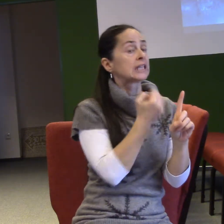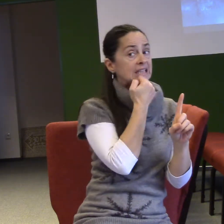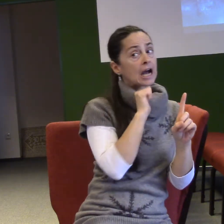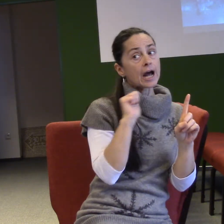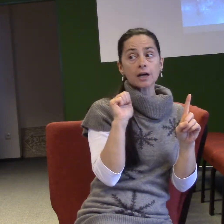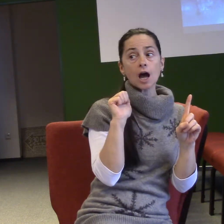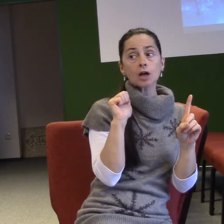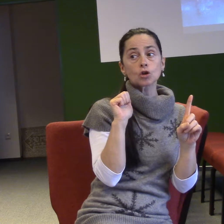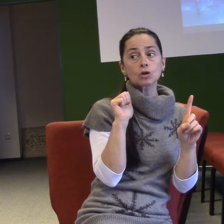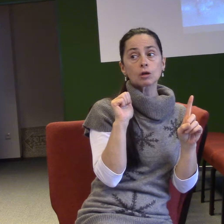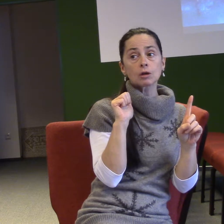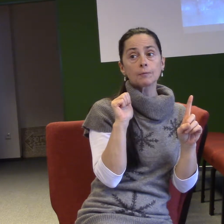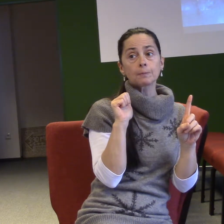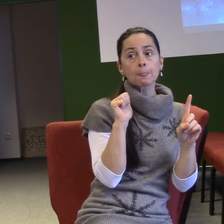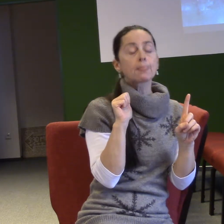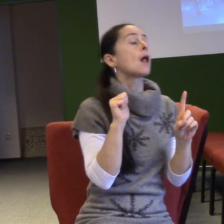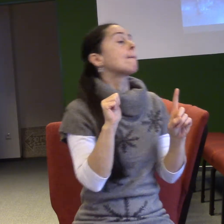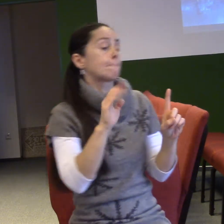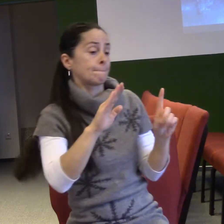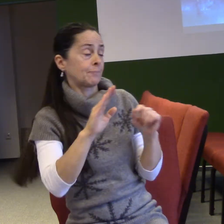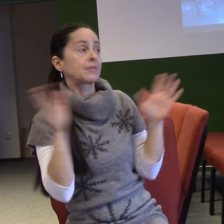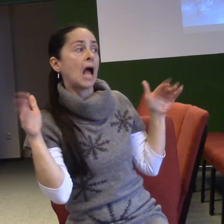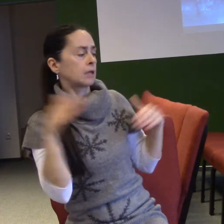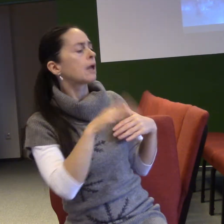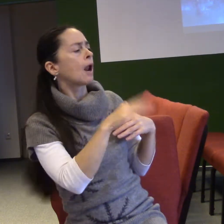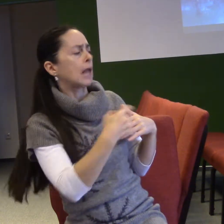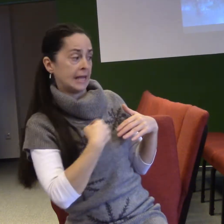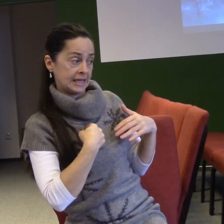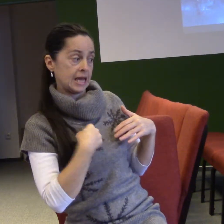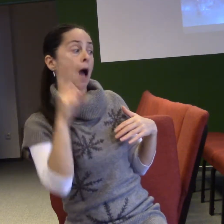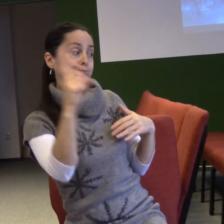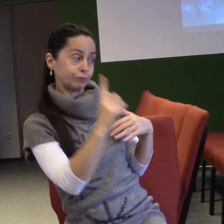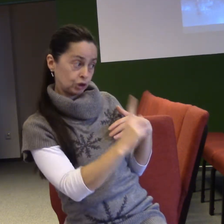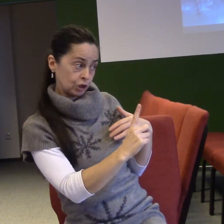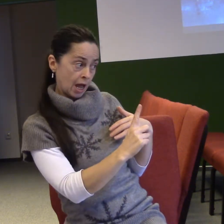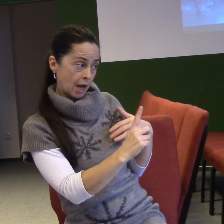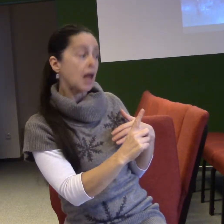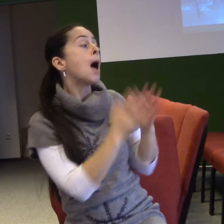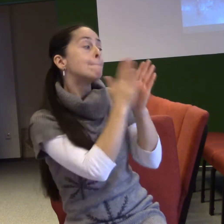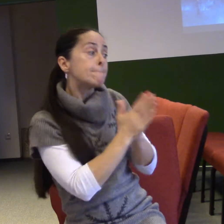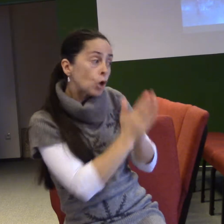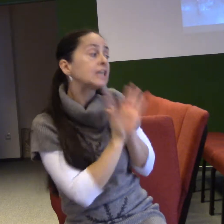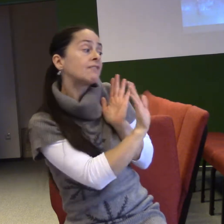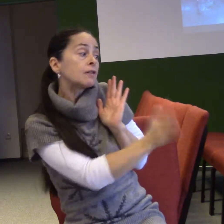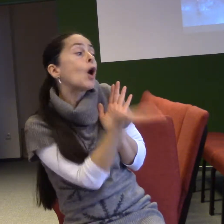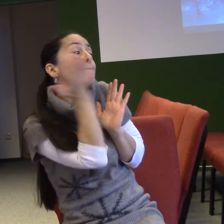Přišel jsem Zachariáši ti říct, že tvoje modlitba byla vyslyšená. Takže Zachariáš dělal co? Se modlil. Takže